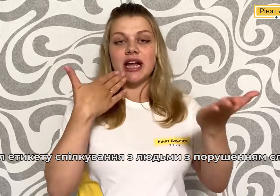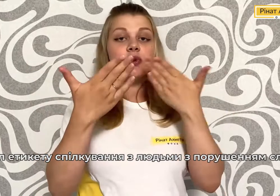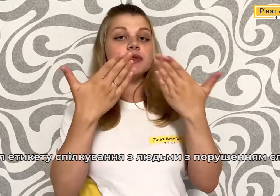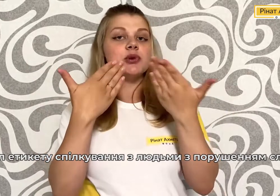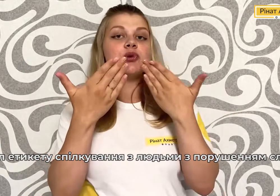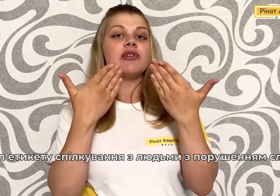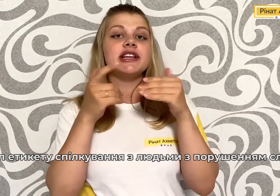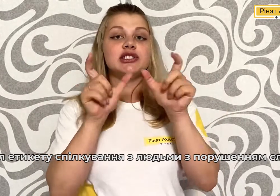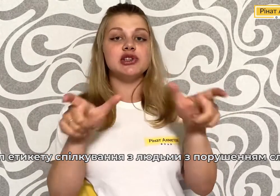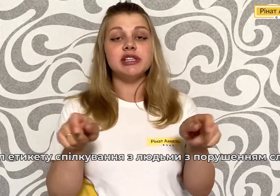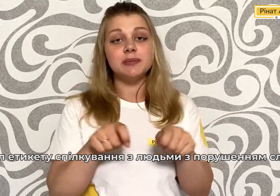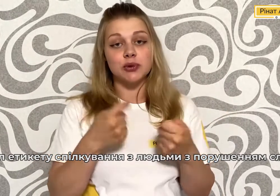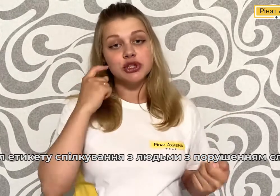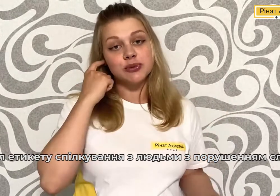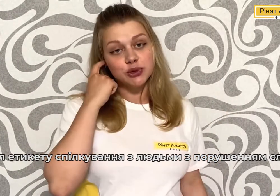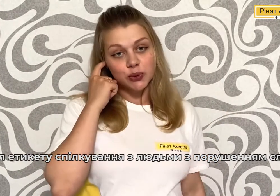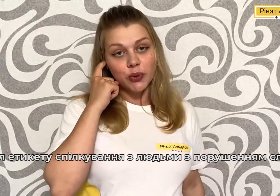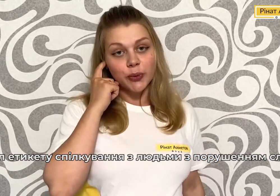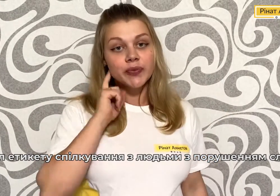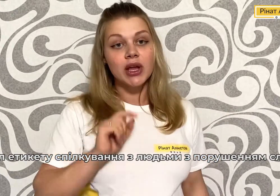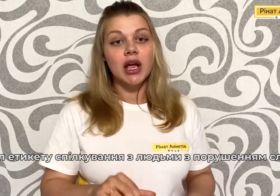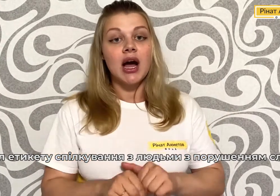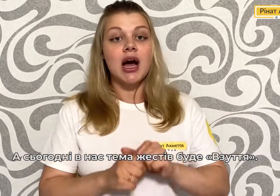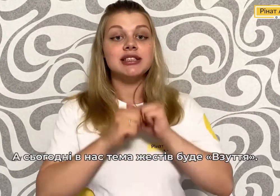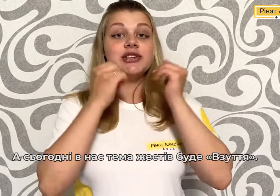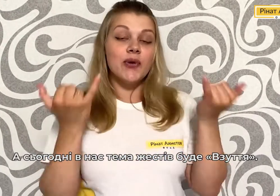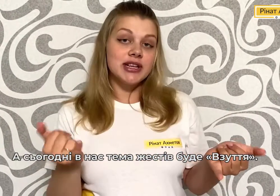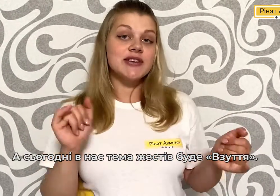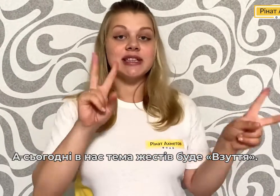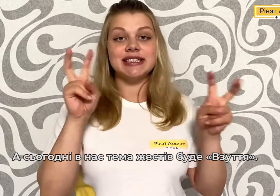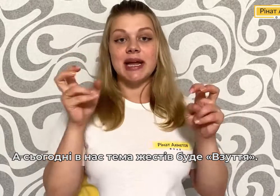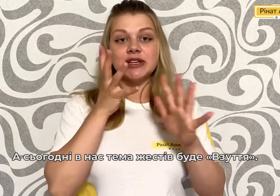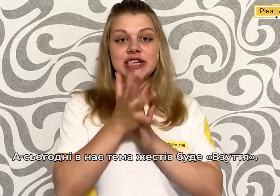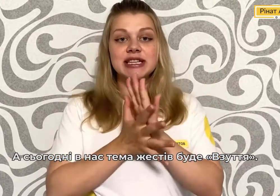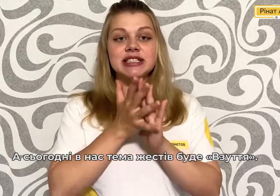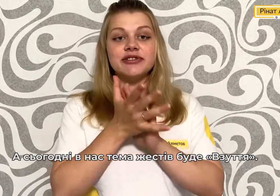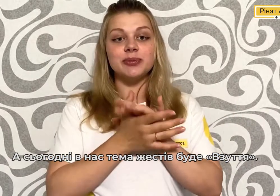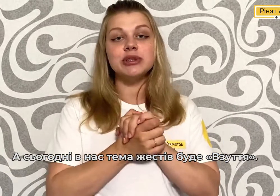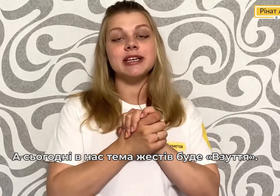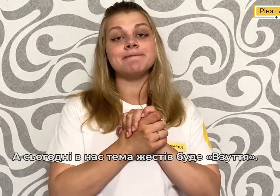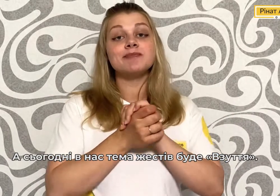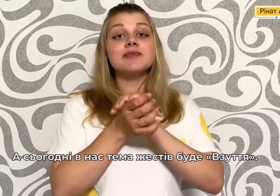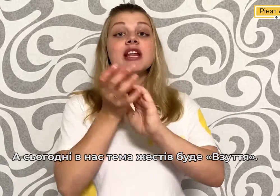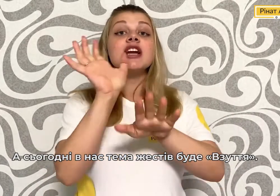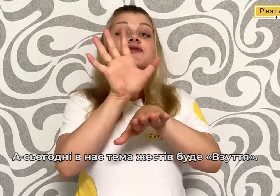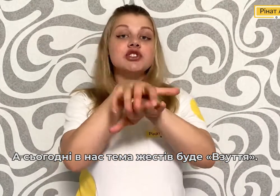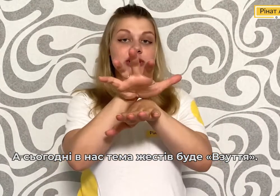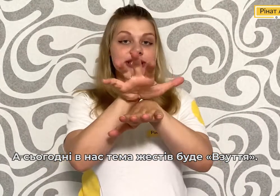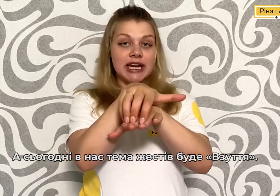спілкування з людьми з порушенням слуху А сьогодні в нас тема жестів буде Взуття